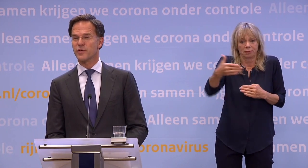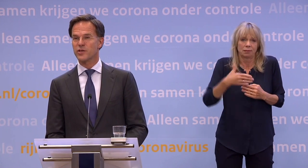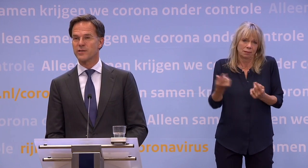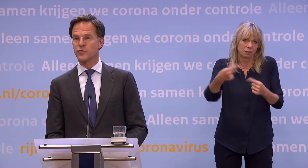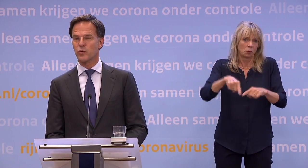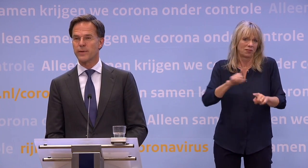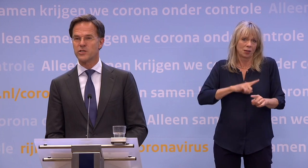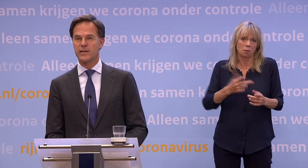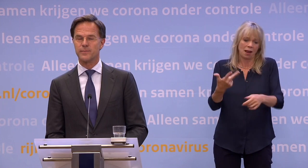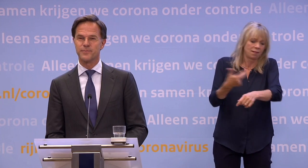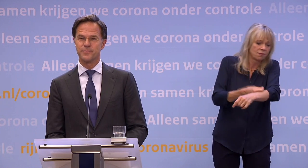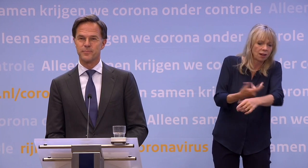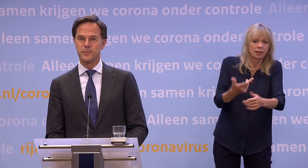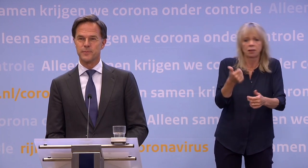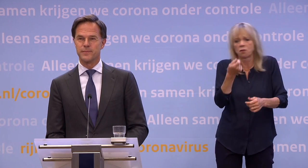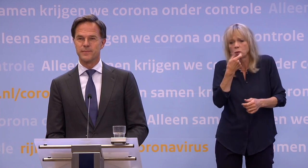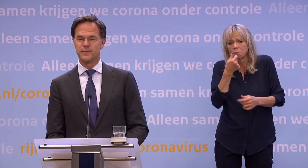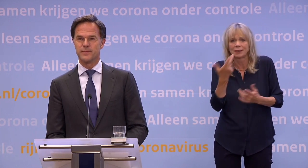Omdat er een vaccin is of goede medicijnen.